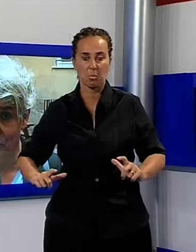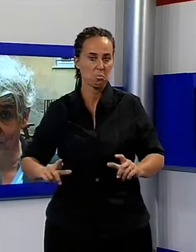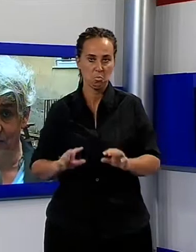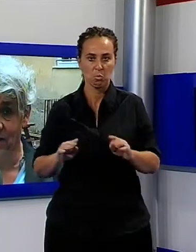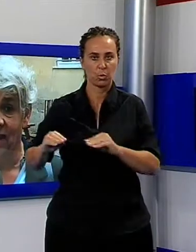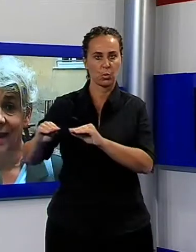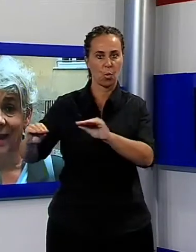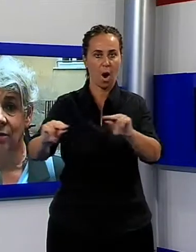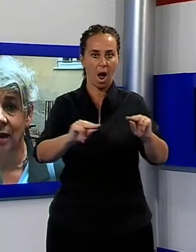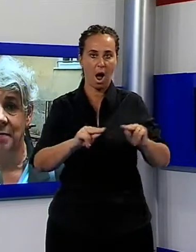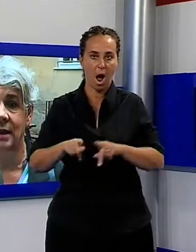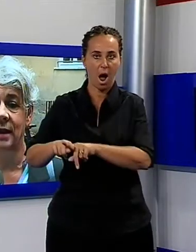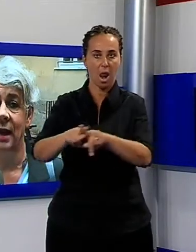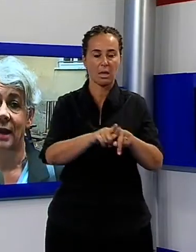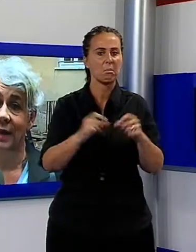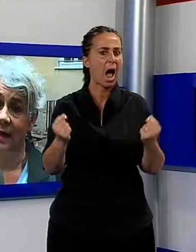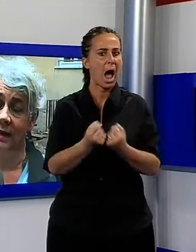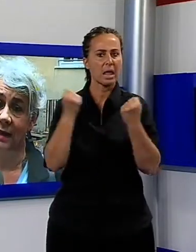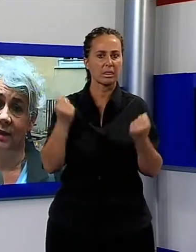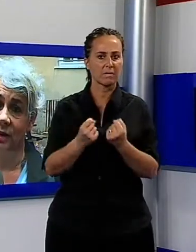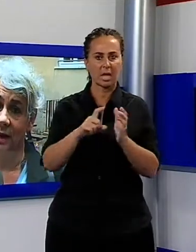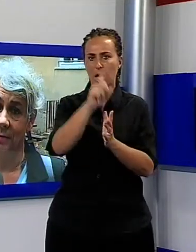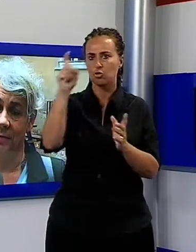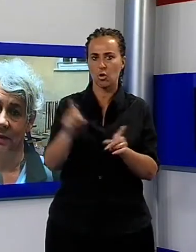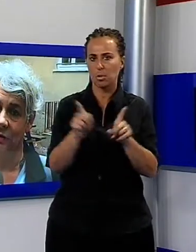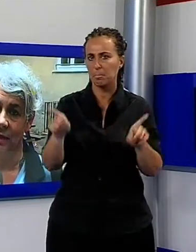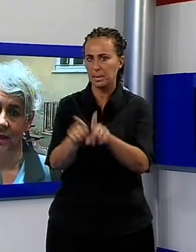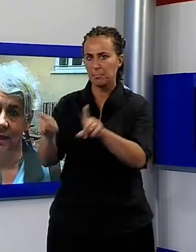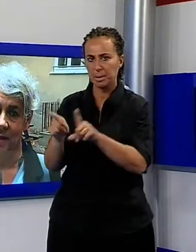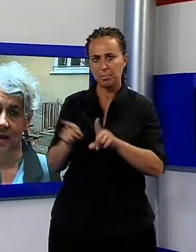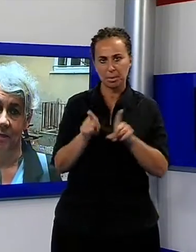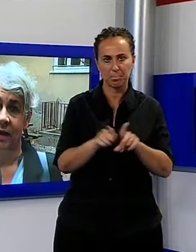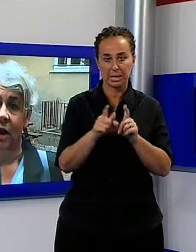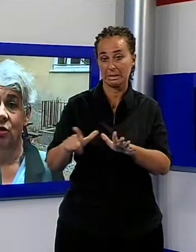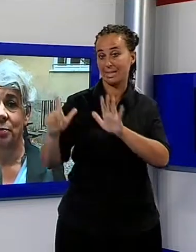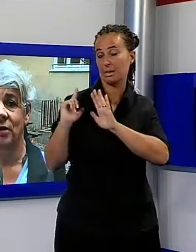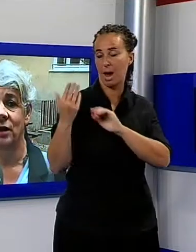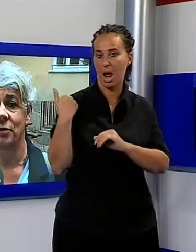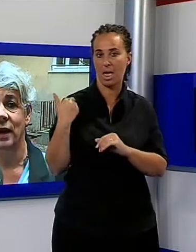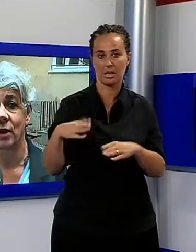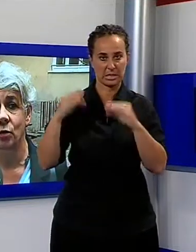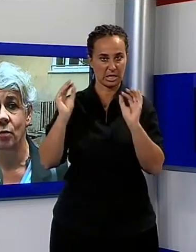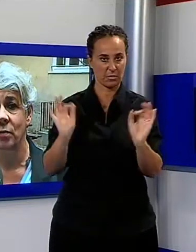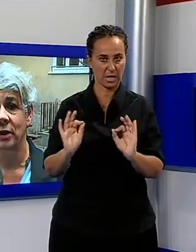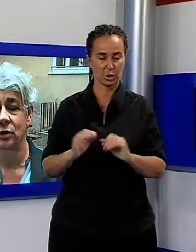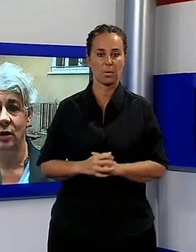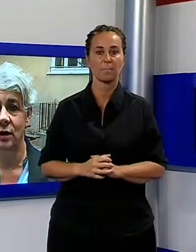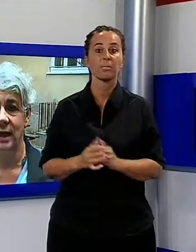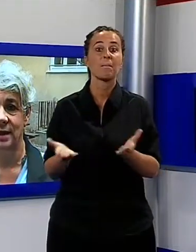riprese regolarmente dall'inizio della scorsa settimana. Oggi però vogliamo fare un momento di accoglienza